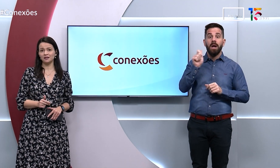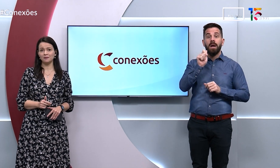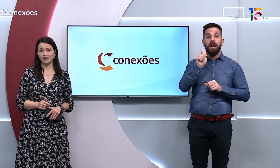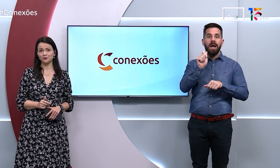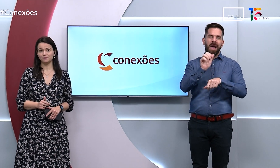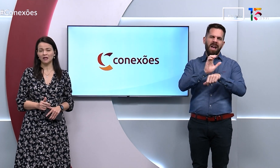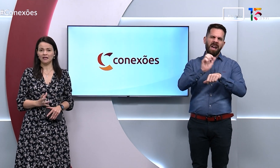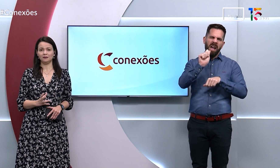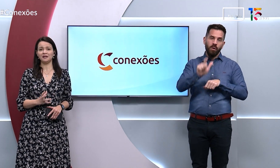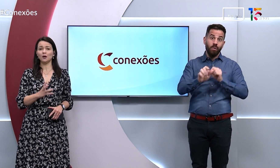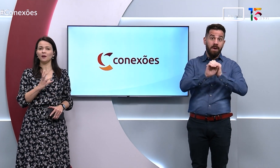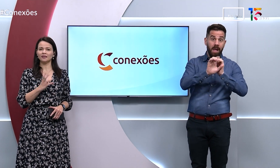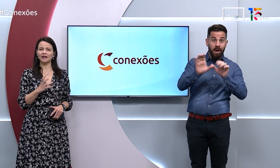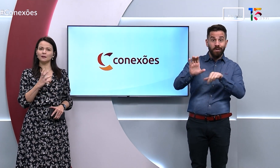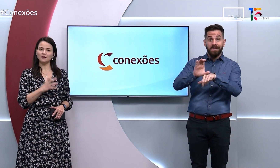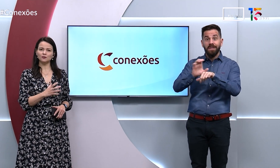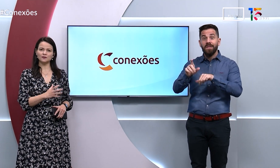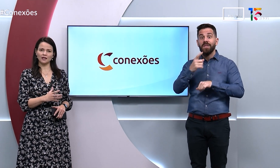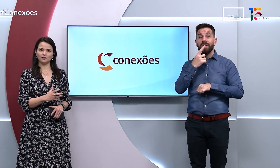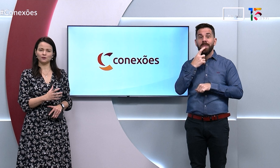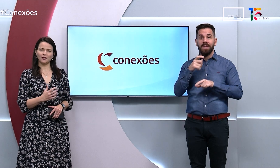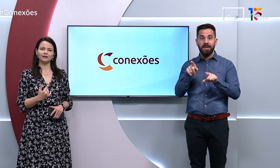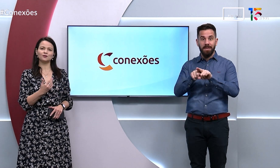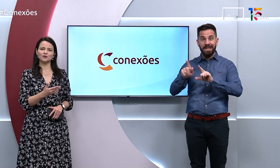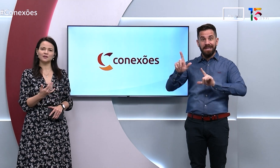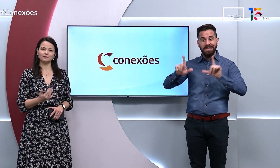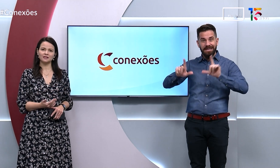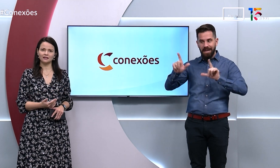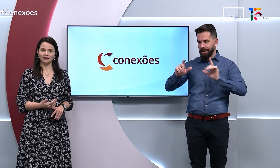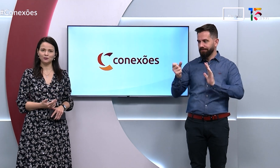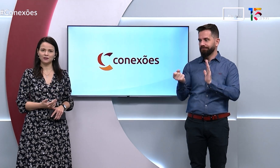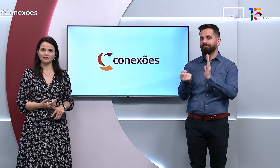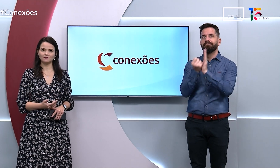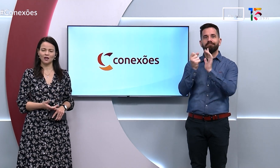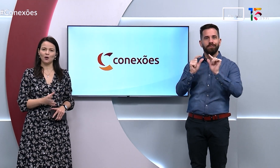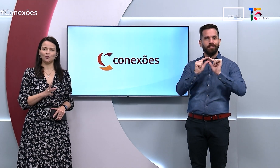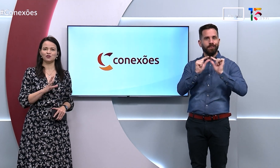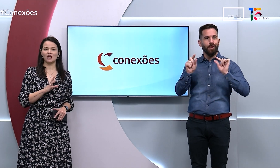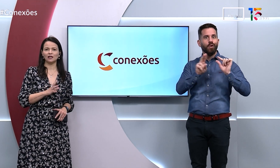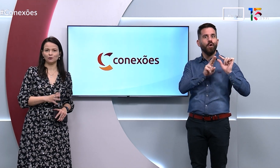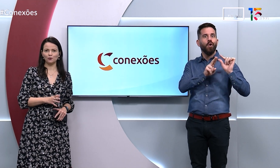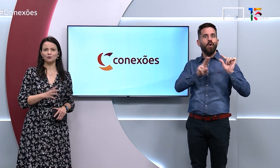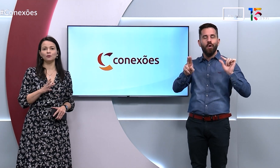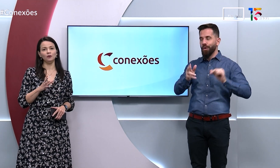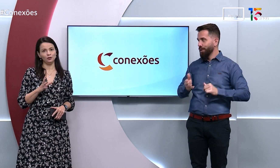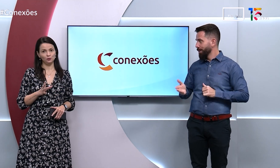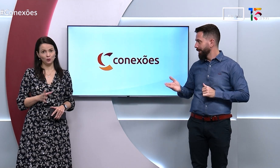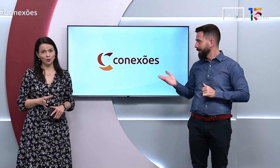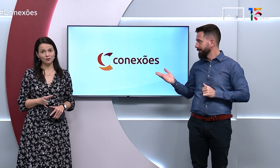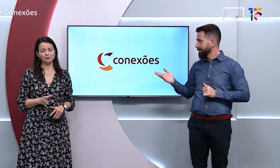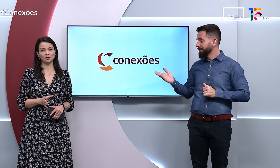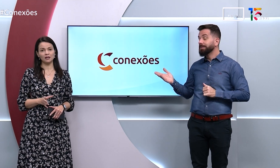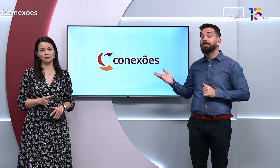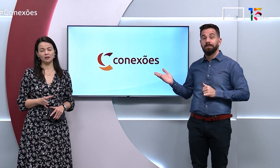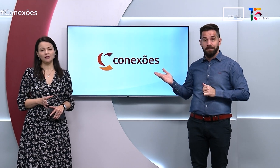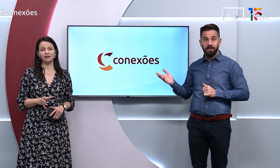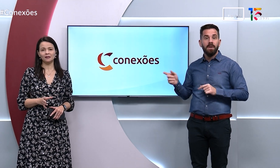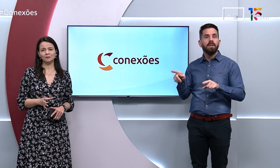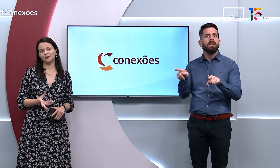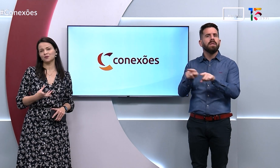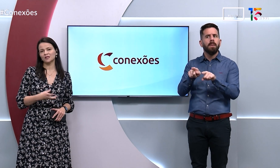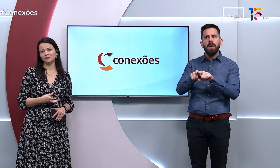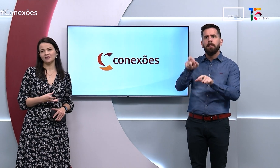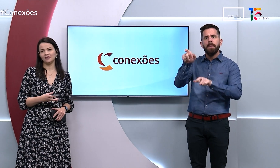cinza e vermelho. Também há uma tela bem no centro, entre os dois apresentadores, onde há logo e o nome do programa